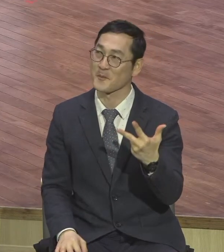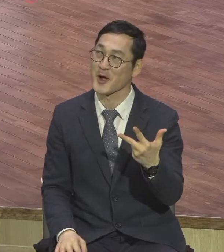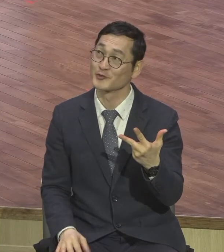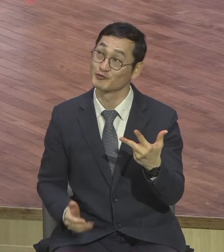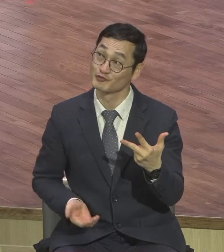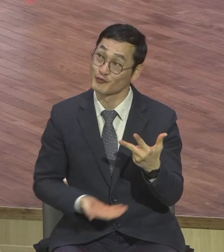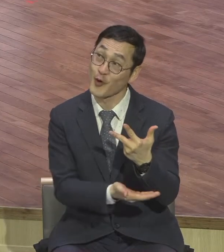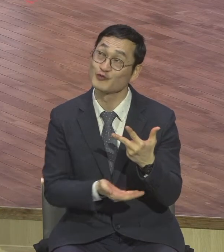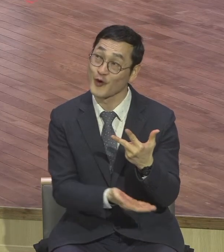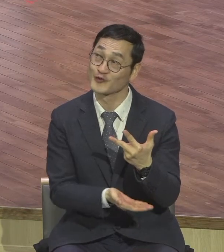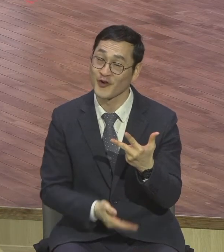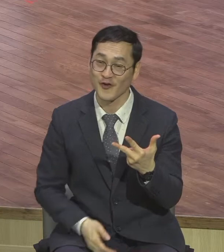하겠습니다